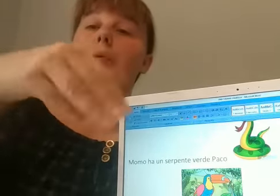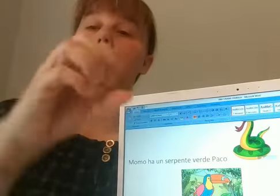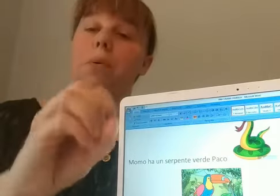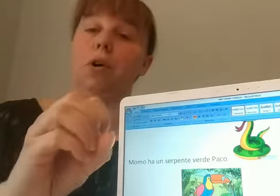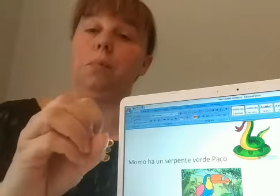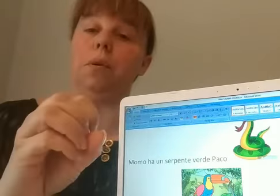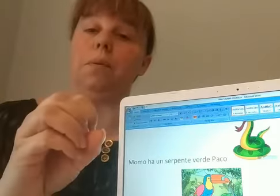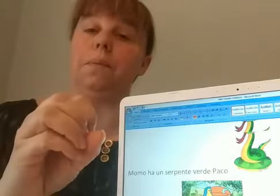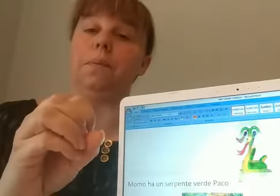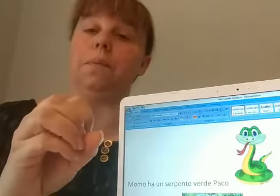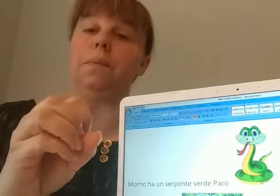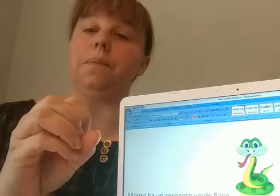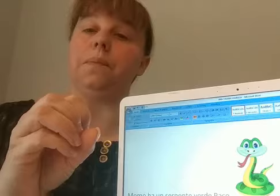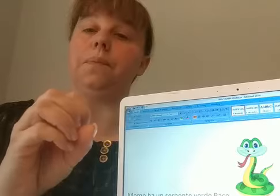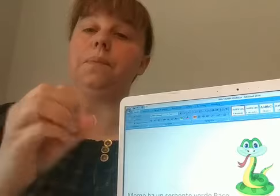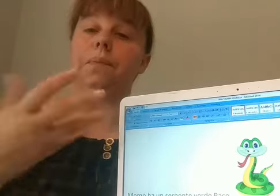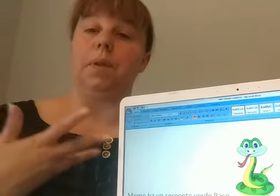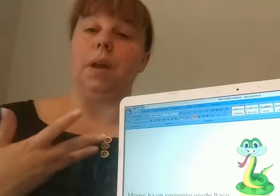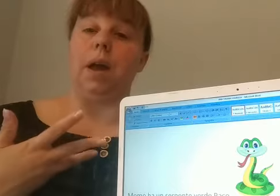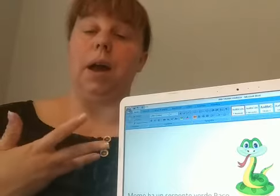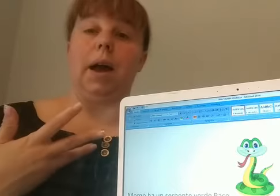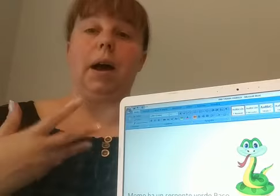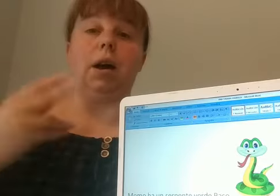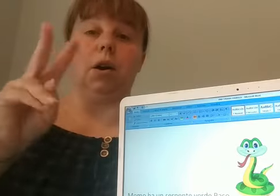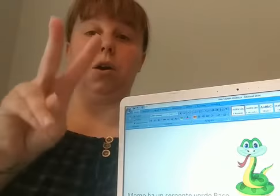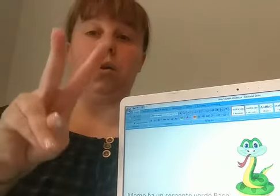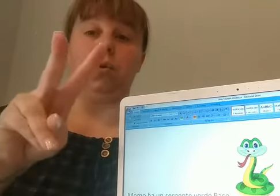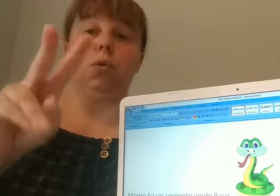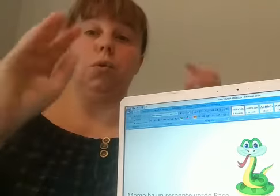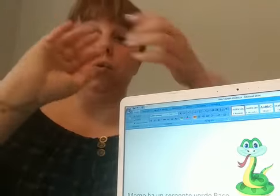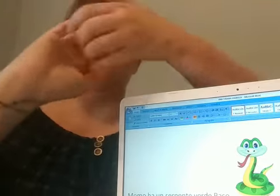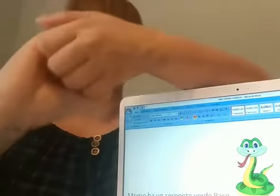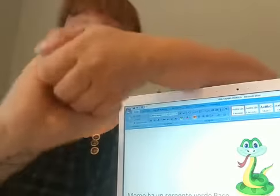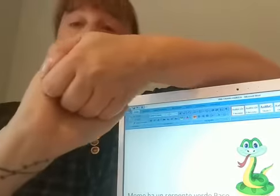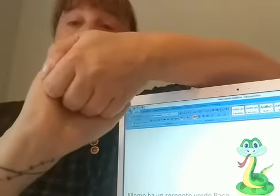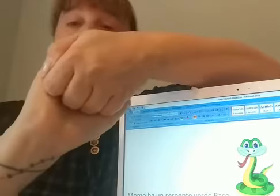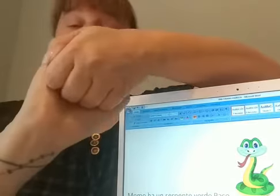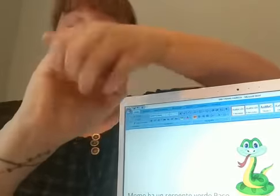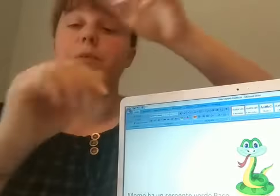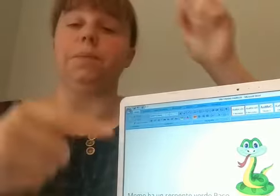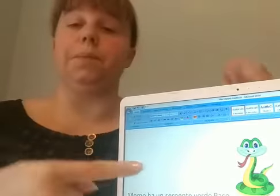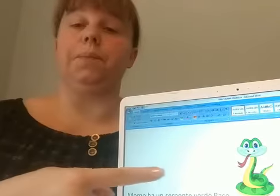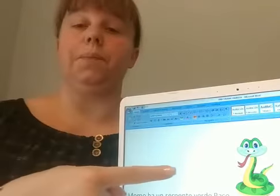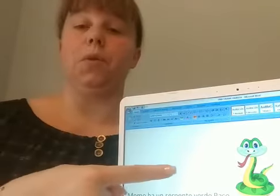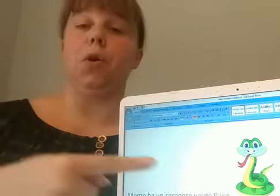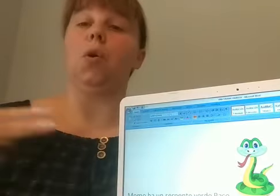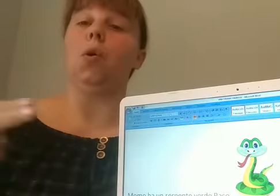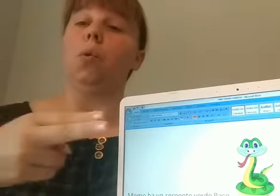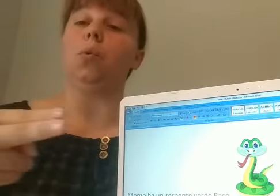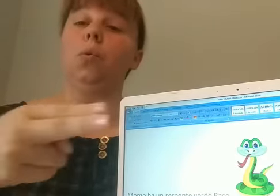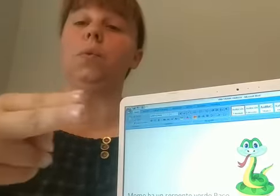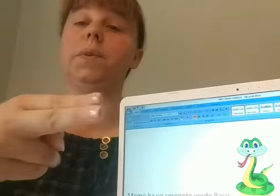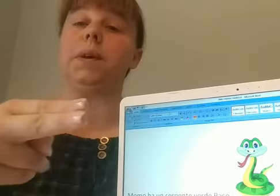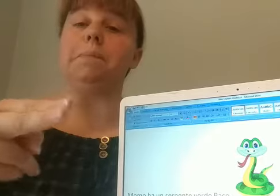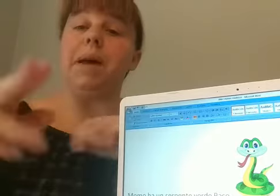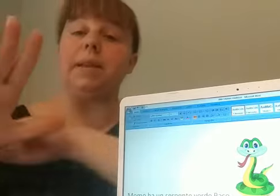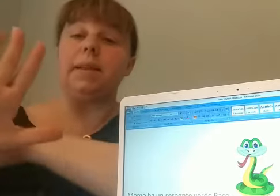Momo ha due amici. Un serpente